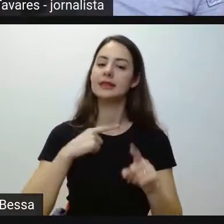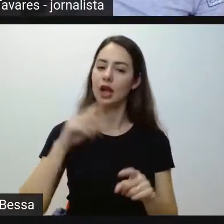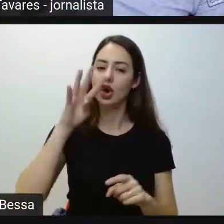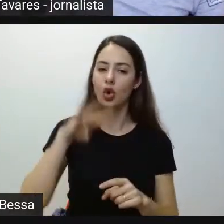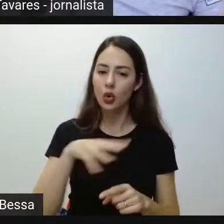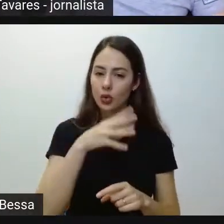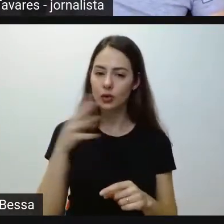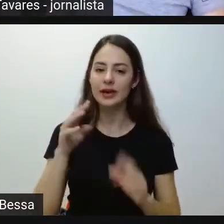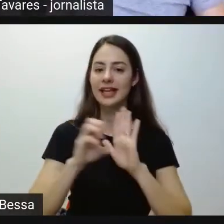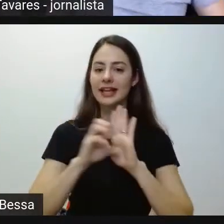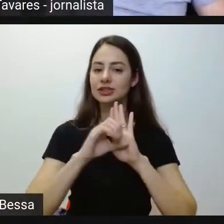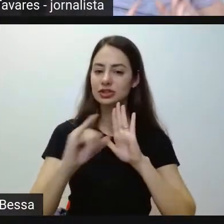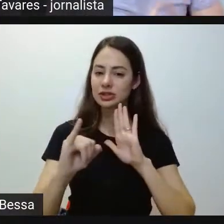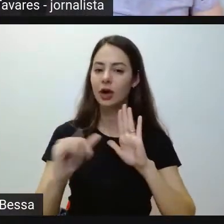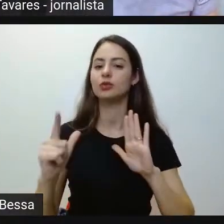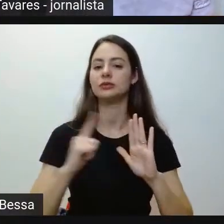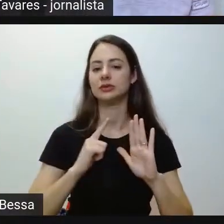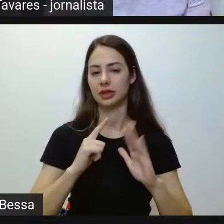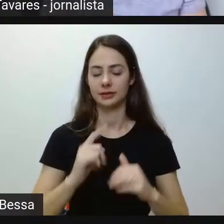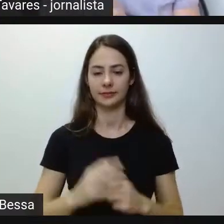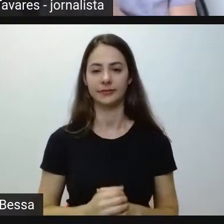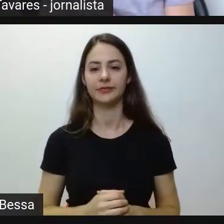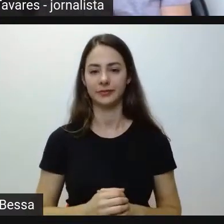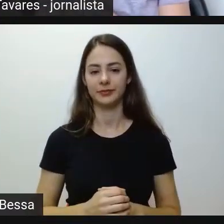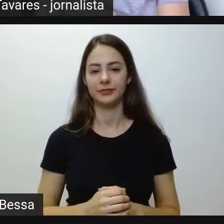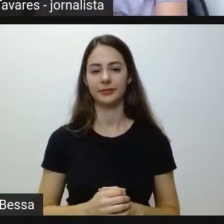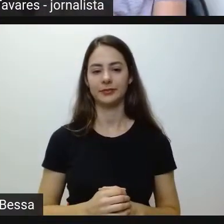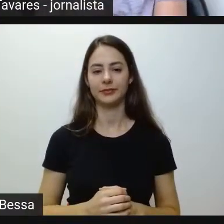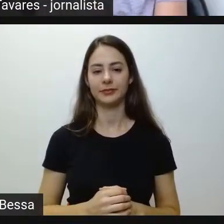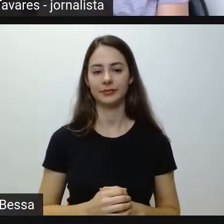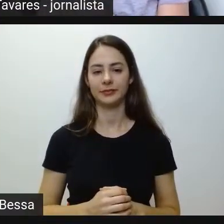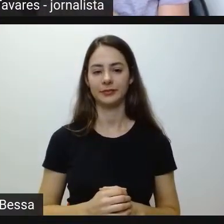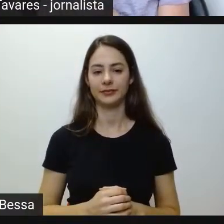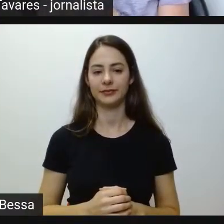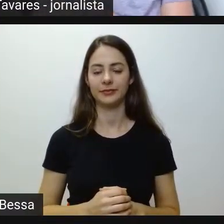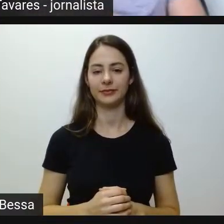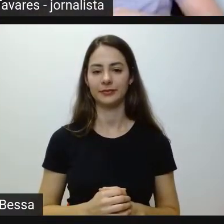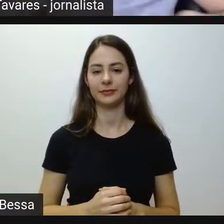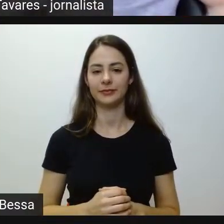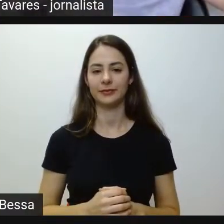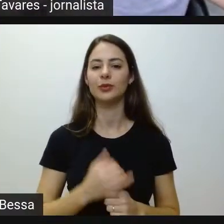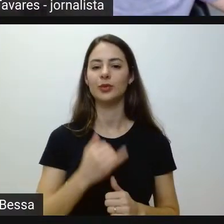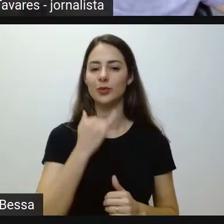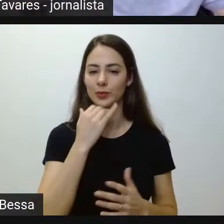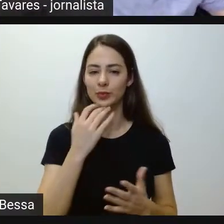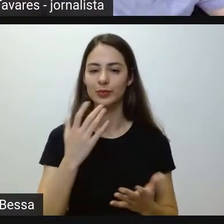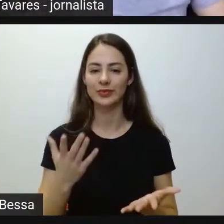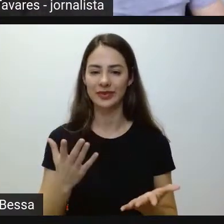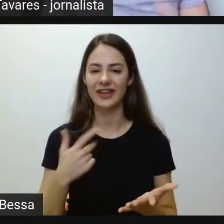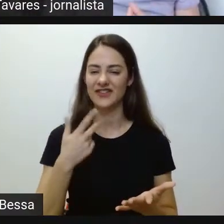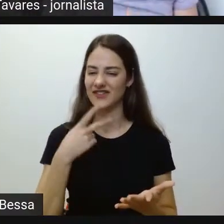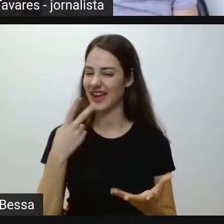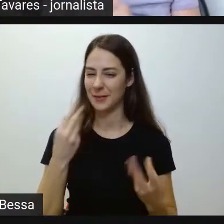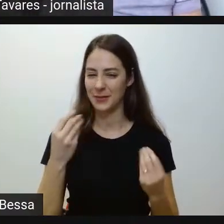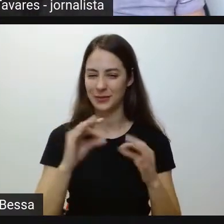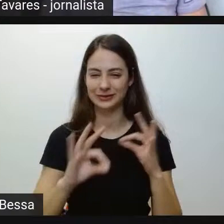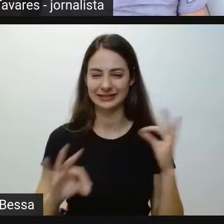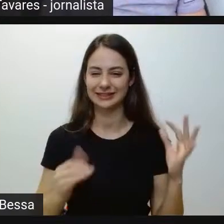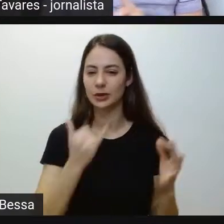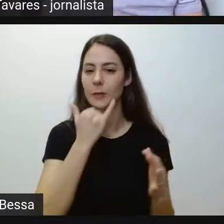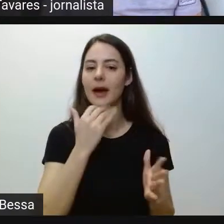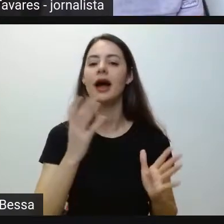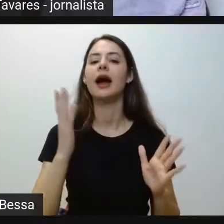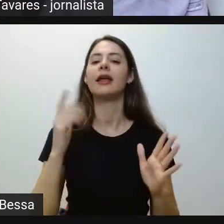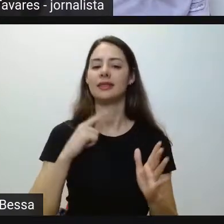editais. Tá, essas perguntas... Enquanto de graduação. Desculpa. Beleza, eu falo mais que papagaio. Essas perguntas vieram de